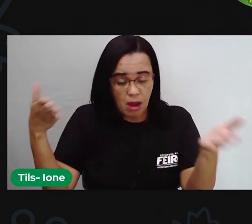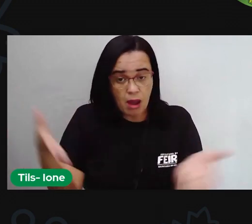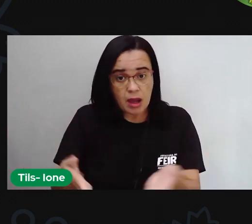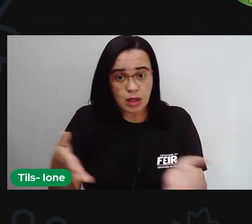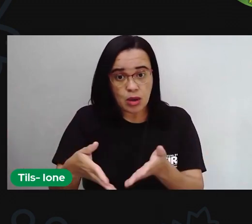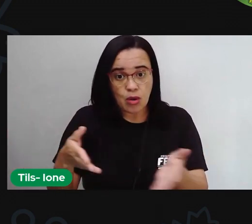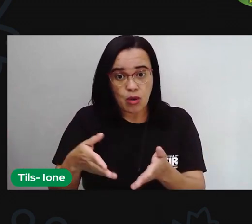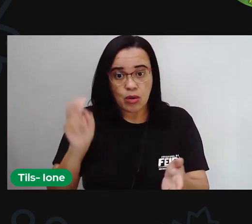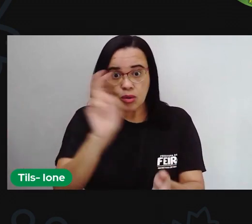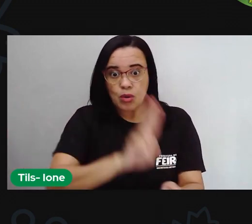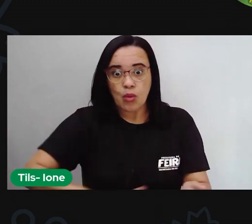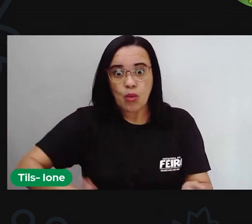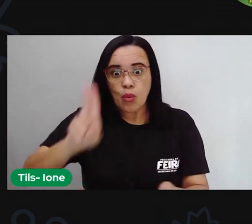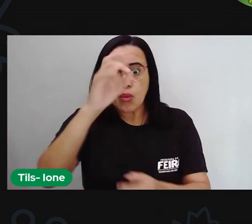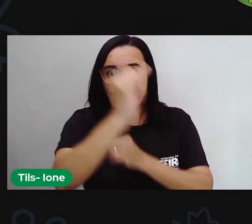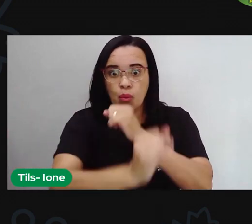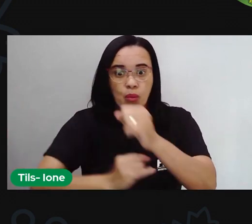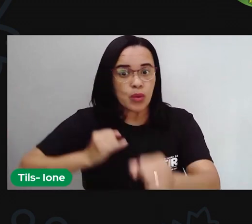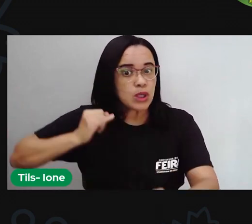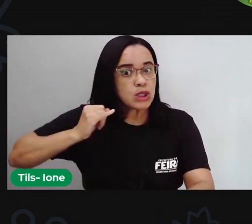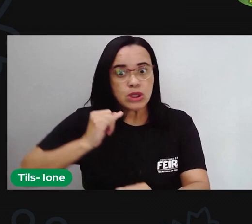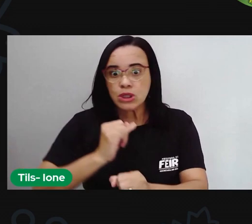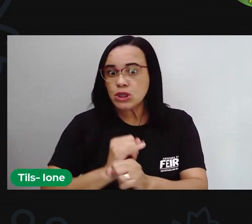internet está sendo algo tão